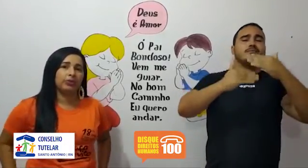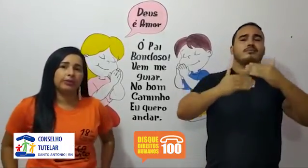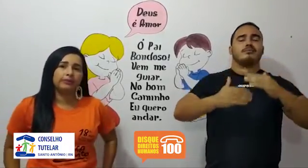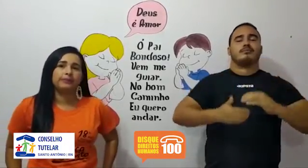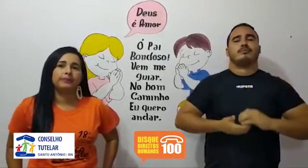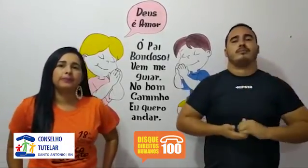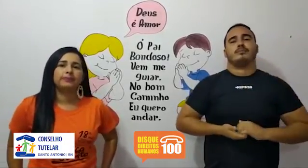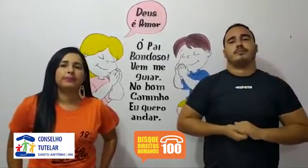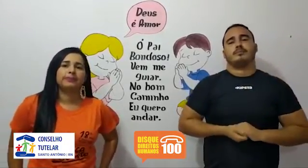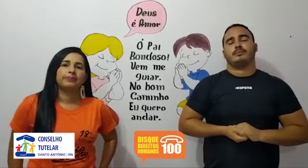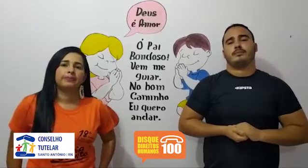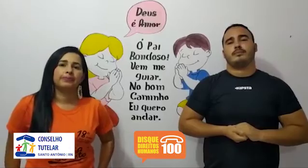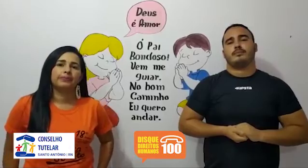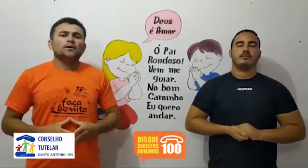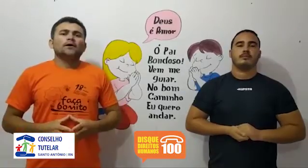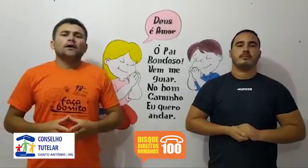vida.